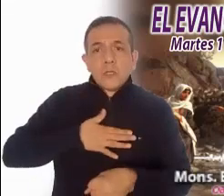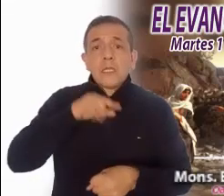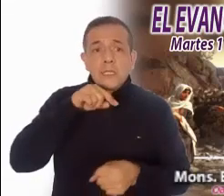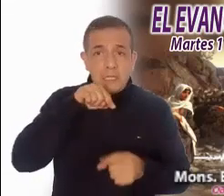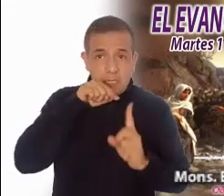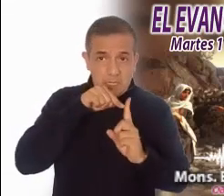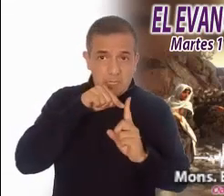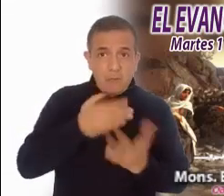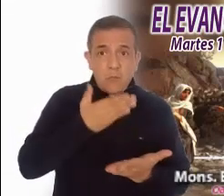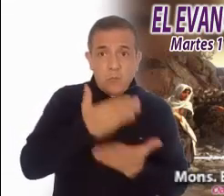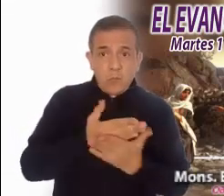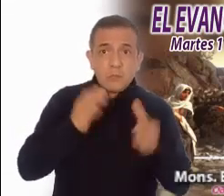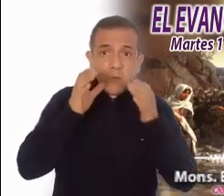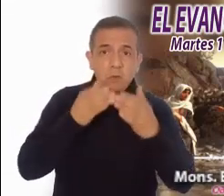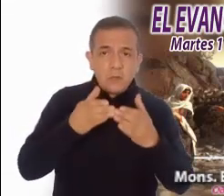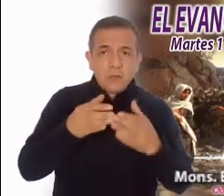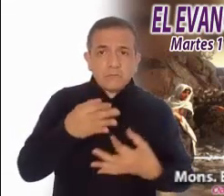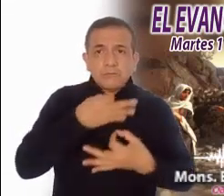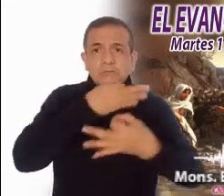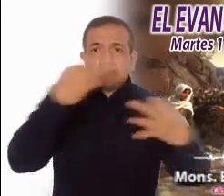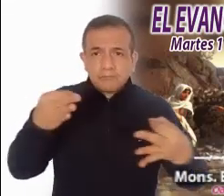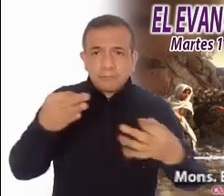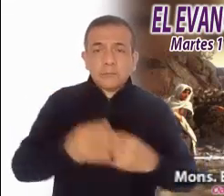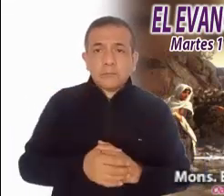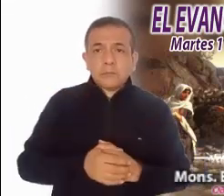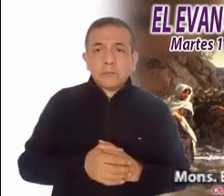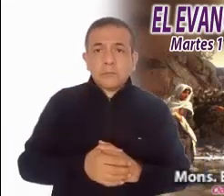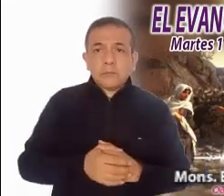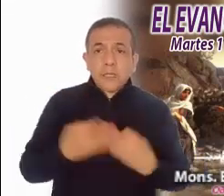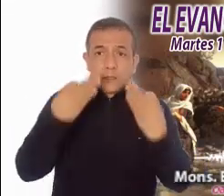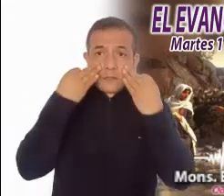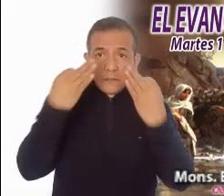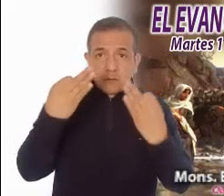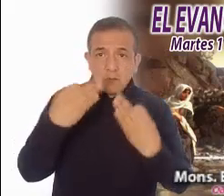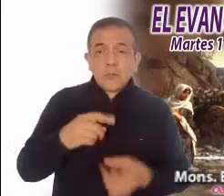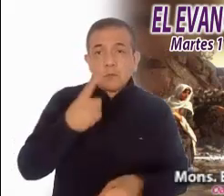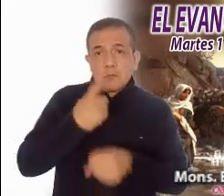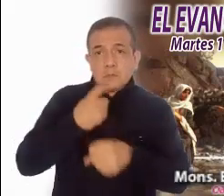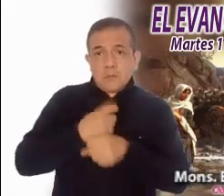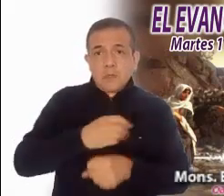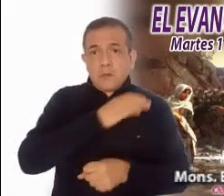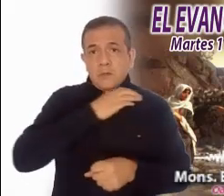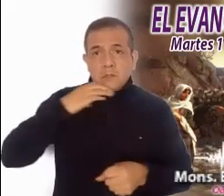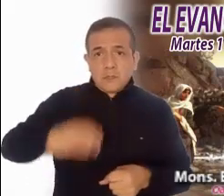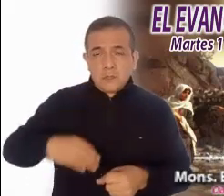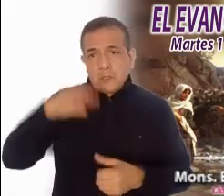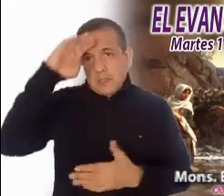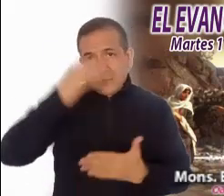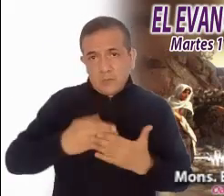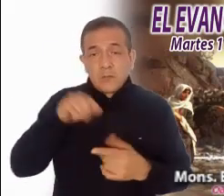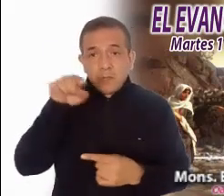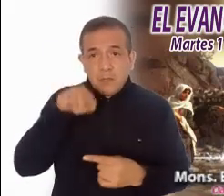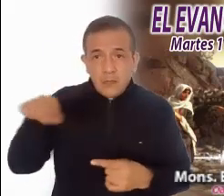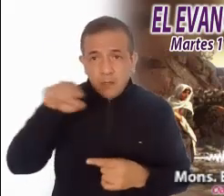comunidad. El testimonio de los primeros cristianos era tal que suscitaba inmediatamente